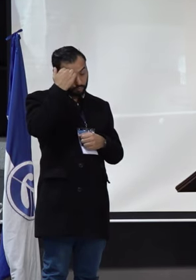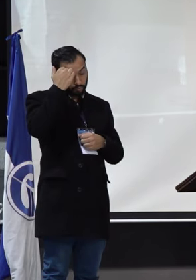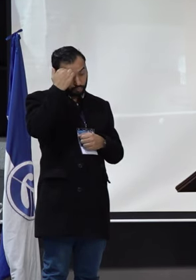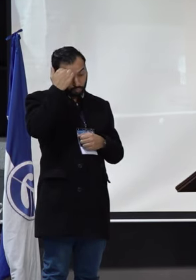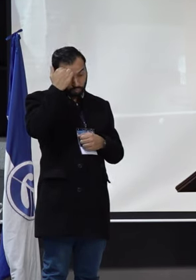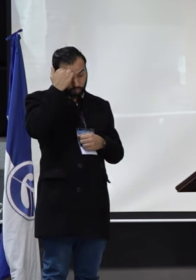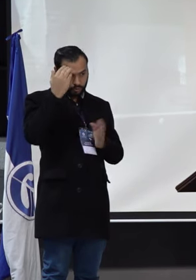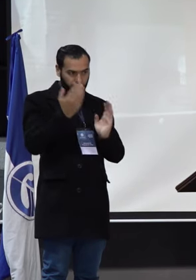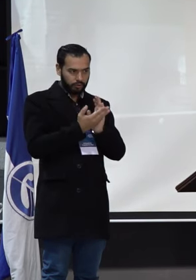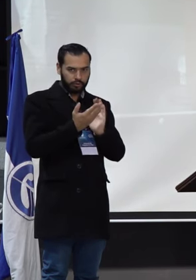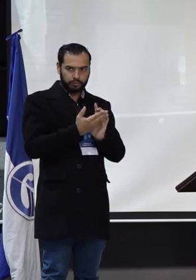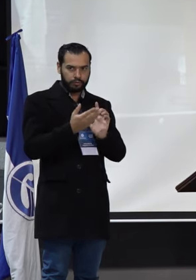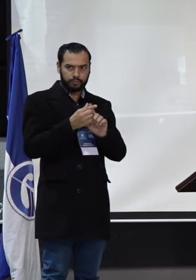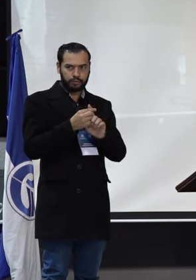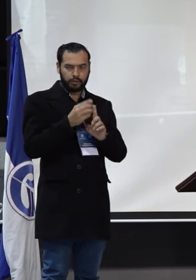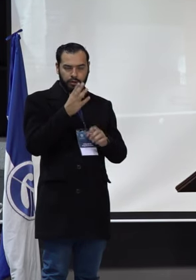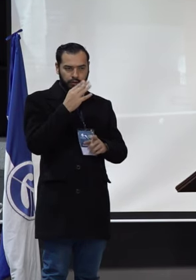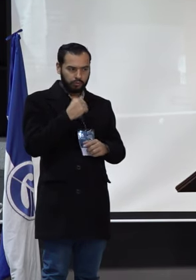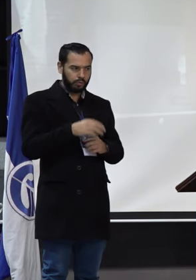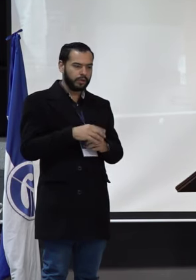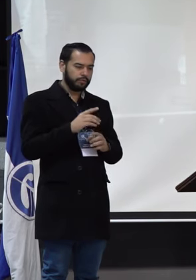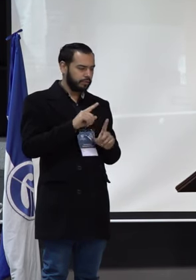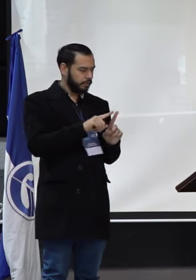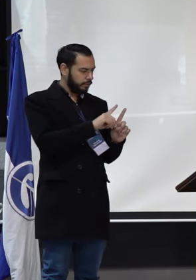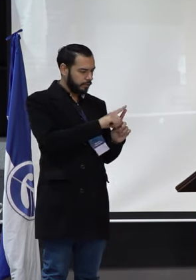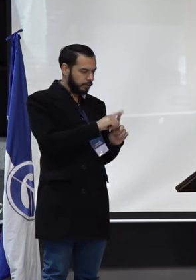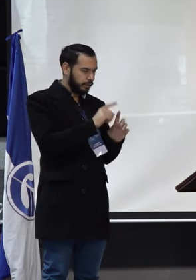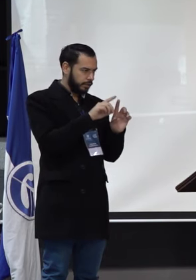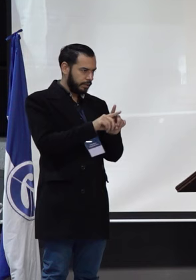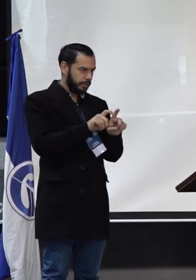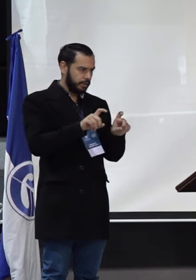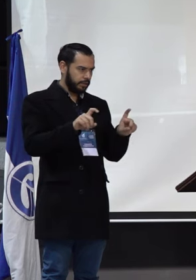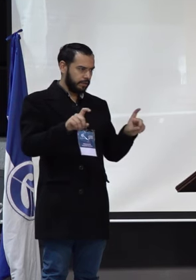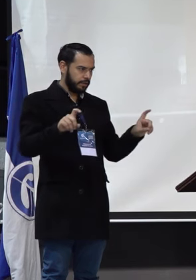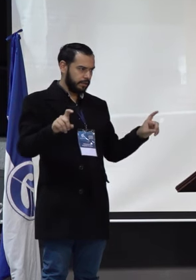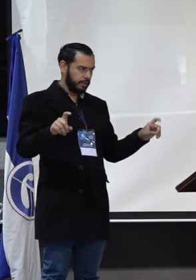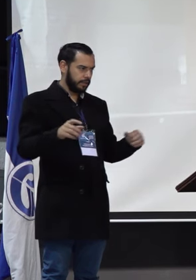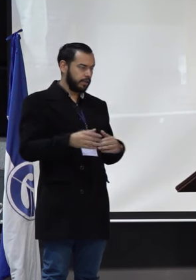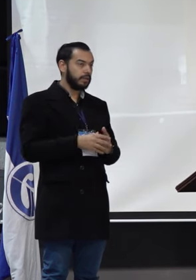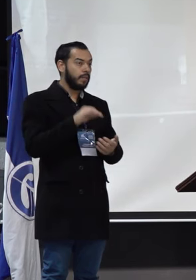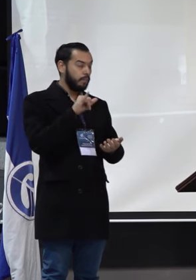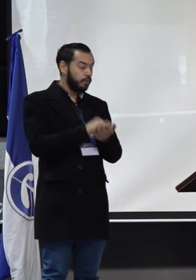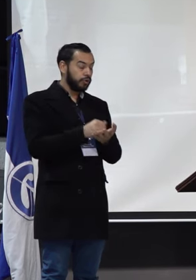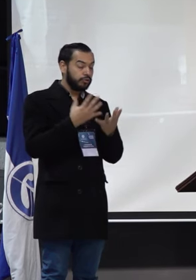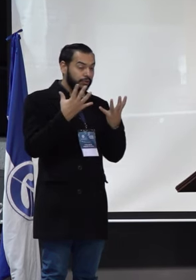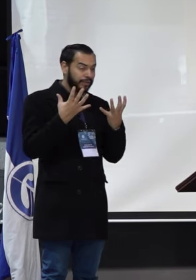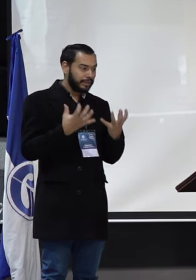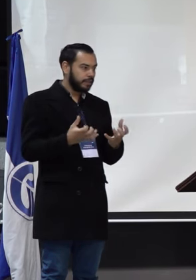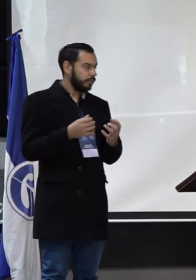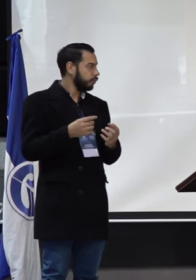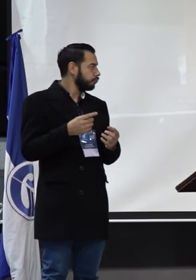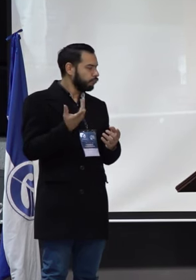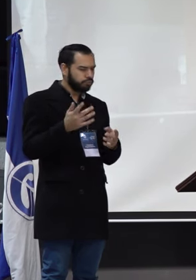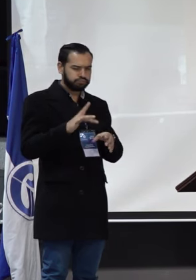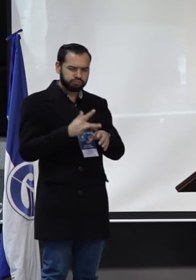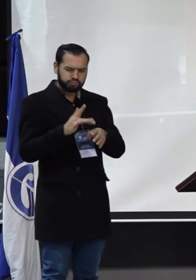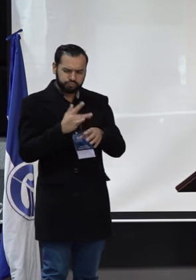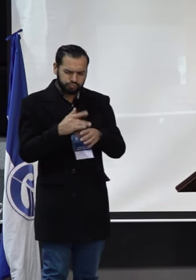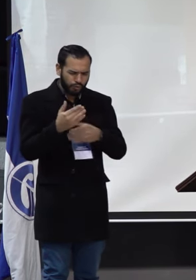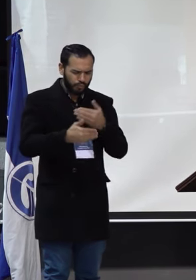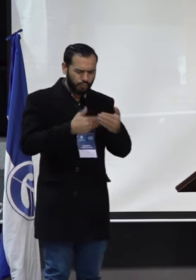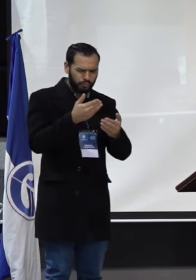procesos desde estas diferencias y diversidades que tienen nuestros estudiantes. Entonces, por eso queremos realizar un proceso de